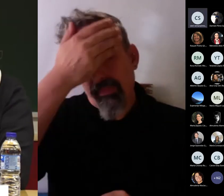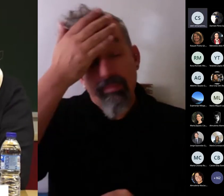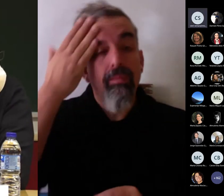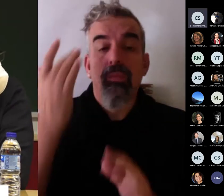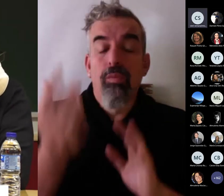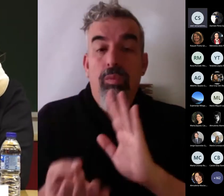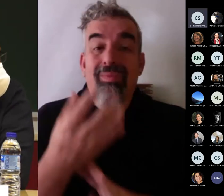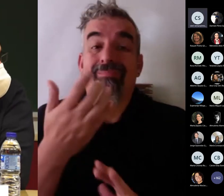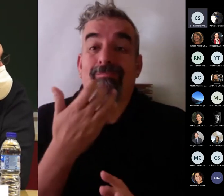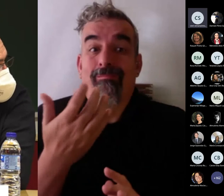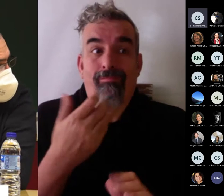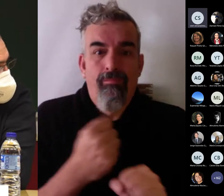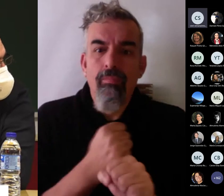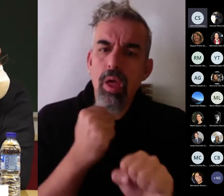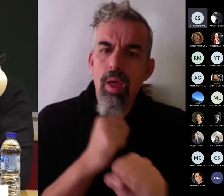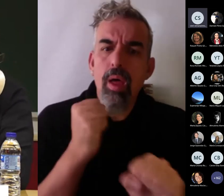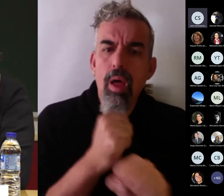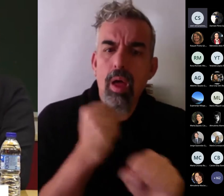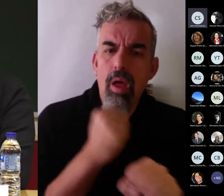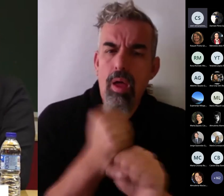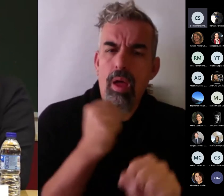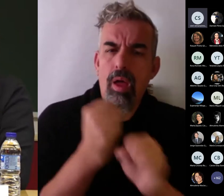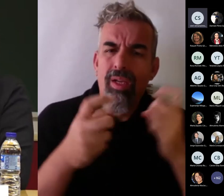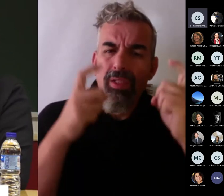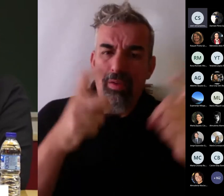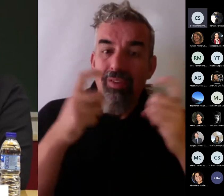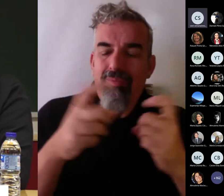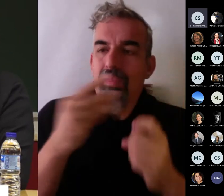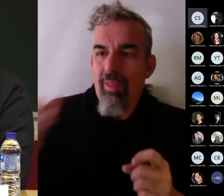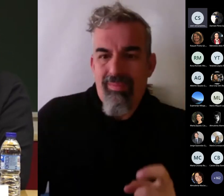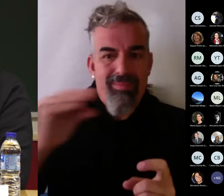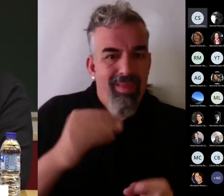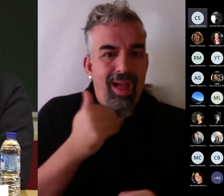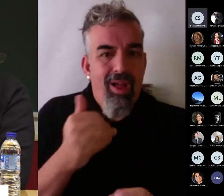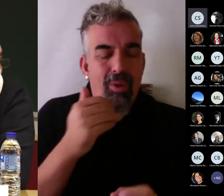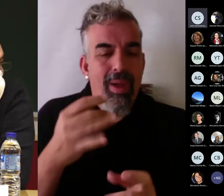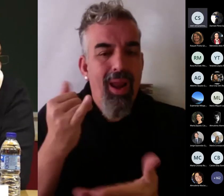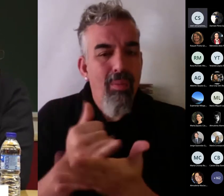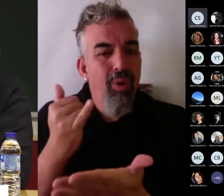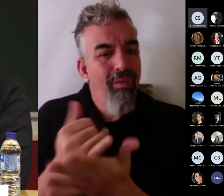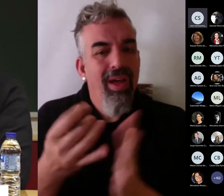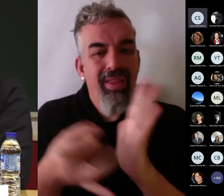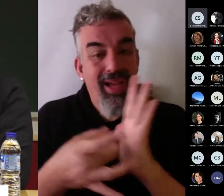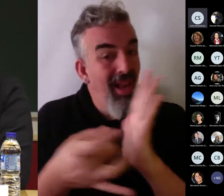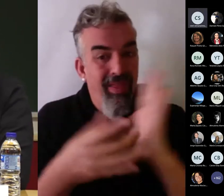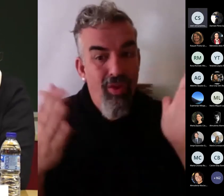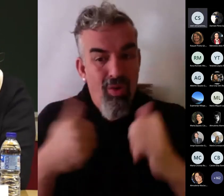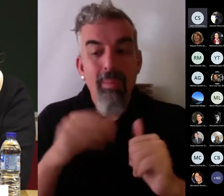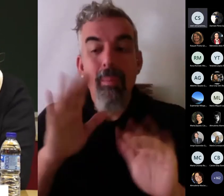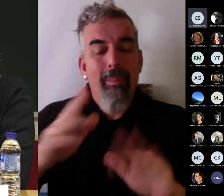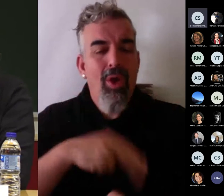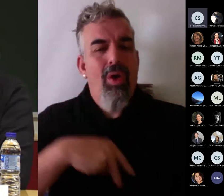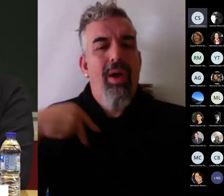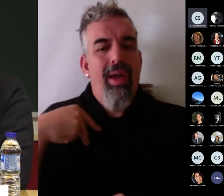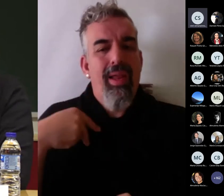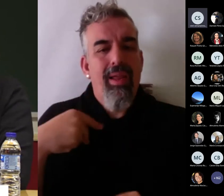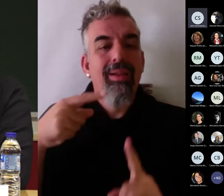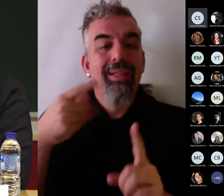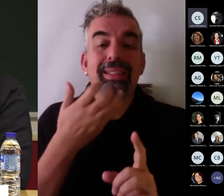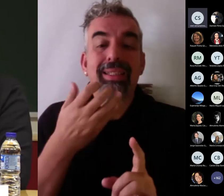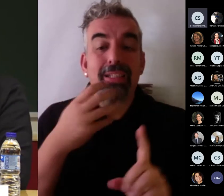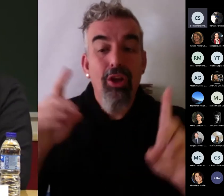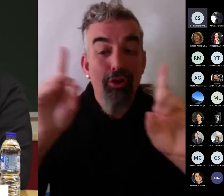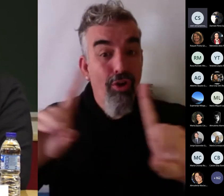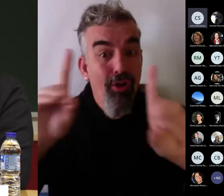No hay incentivos para hacer pruebas formativas de calidad. Pero, en general, para dedicarse a la docencia con mayor